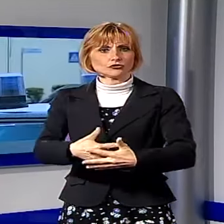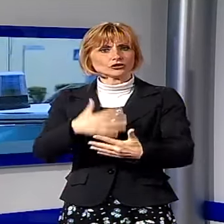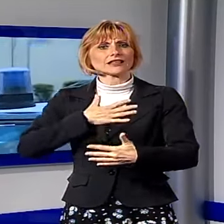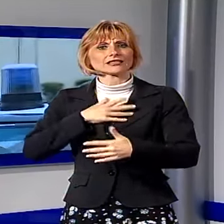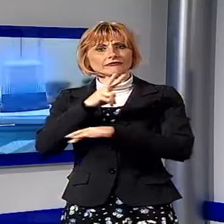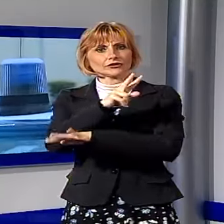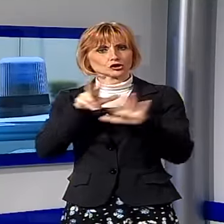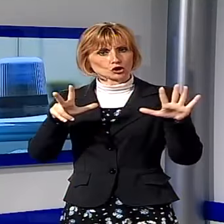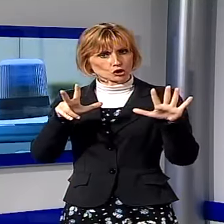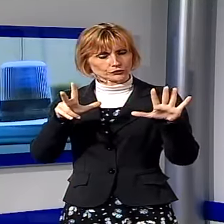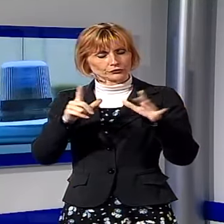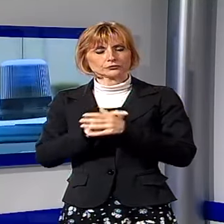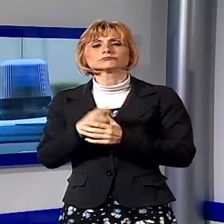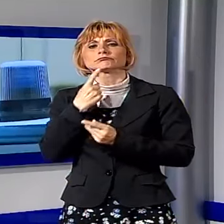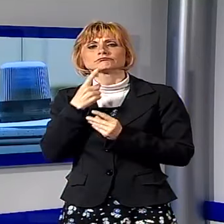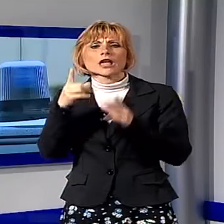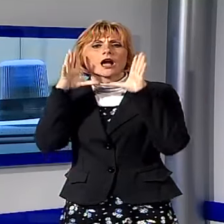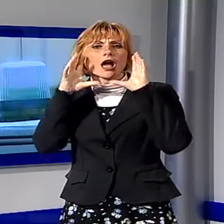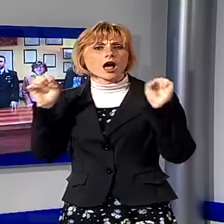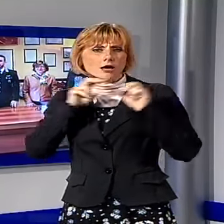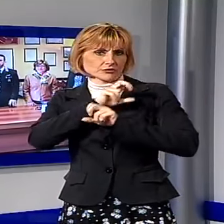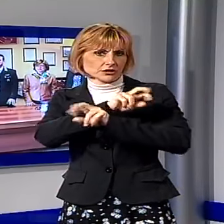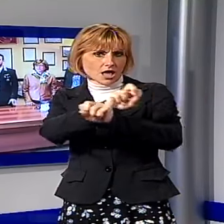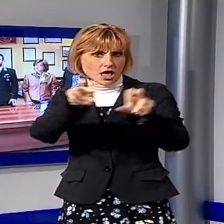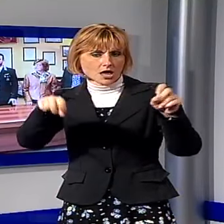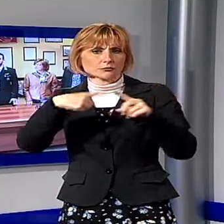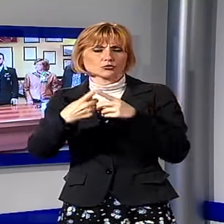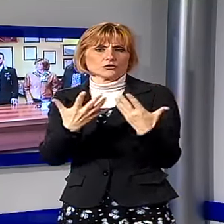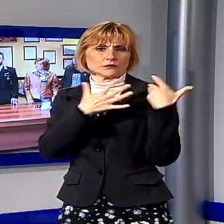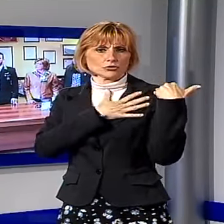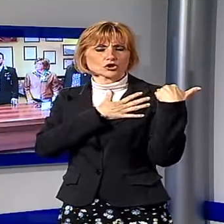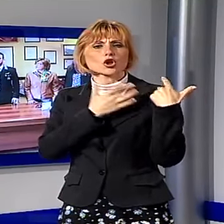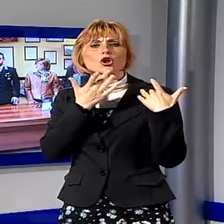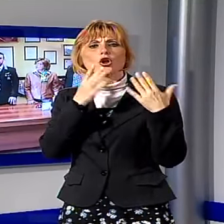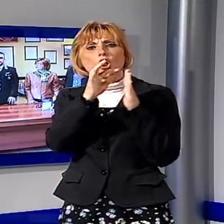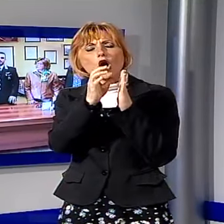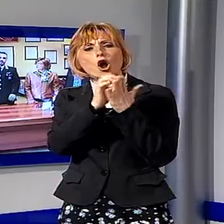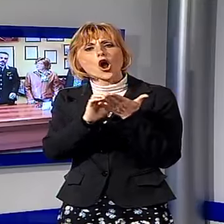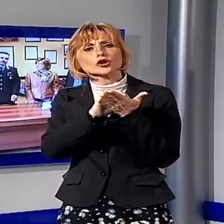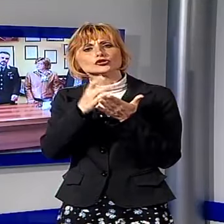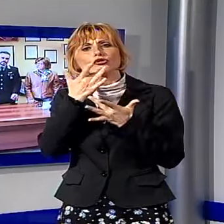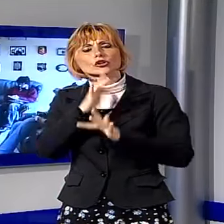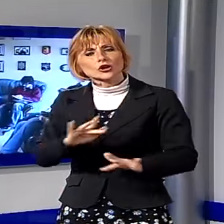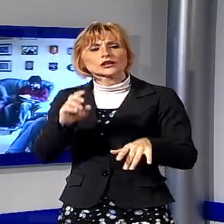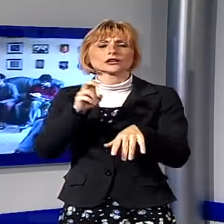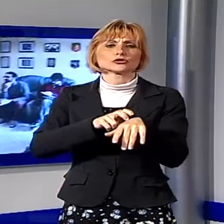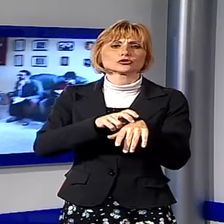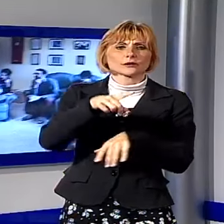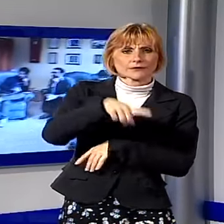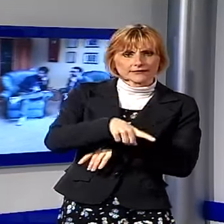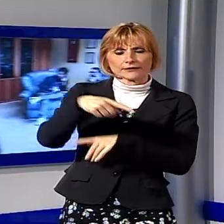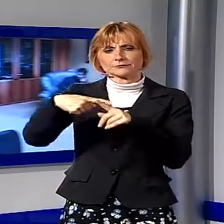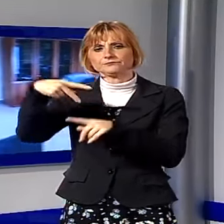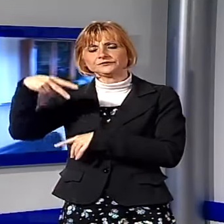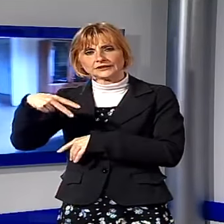28 anni. Lo hanno reso noto i carabinieri e le responsabili del Codice Rosa, le dottoresse Piera Avanti e Mirella Lenci.